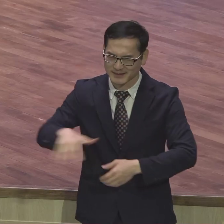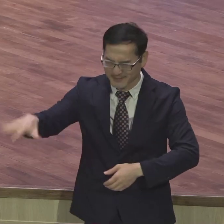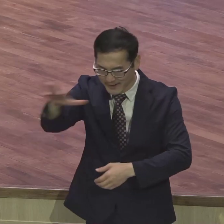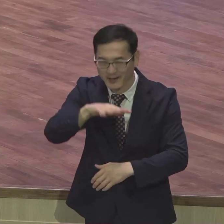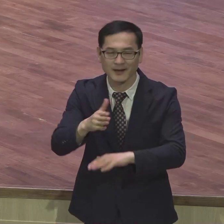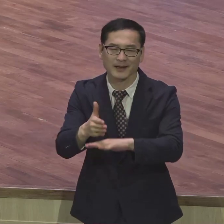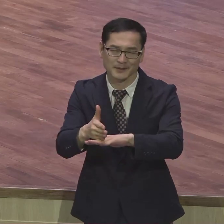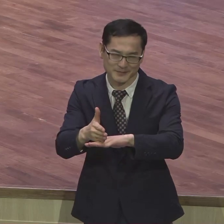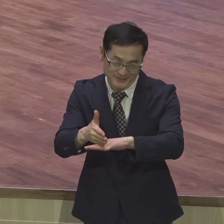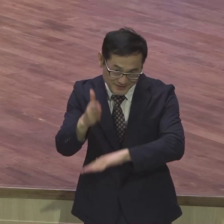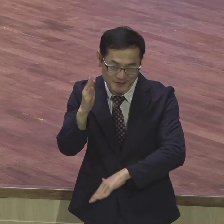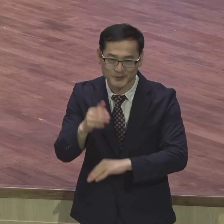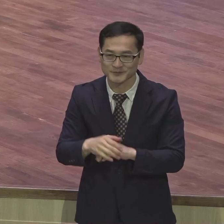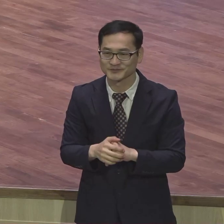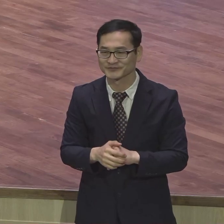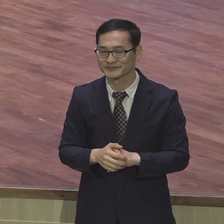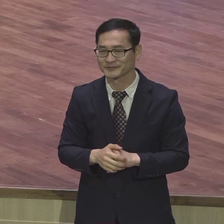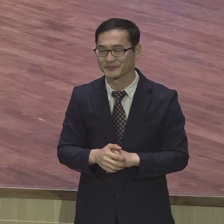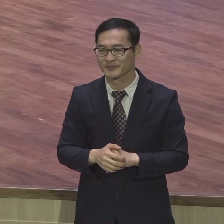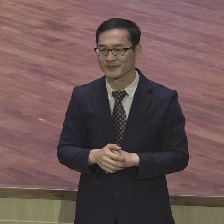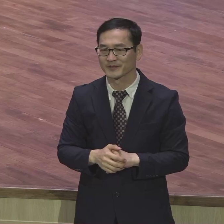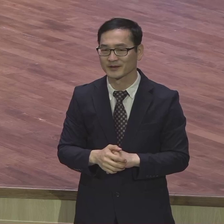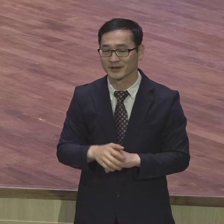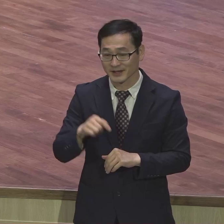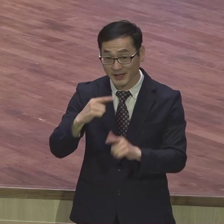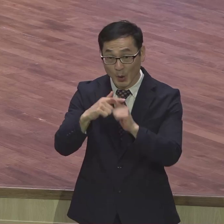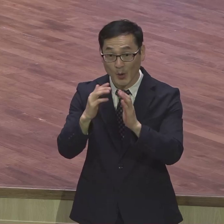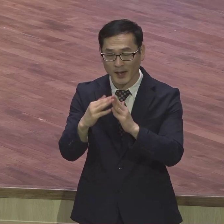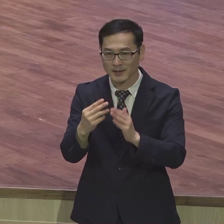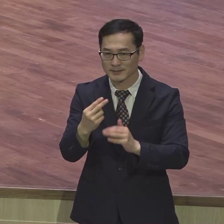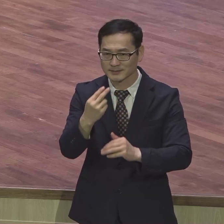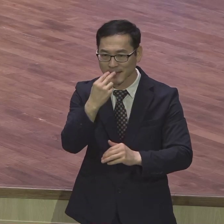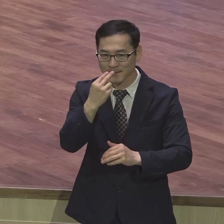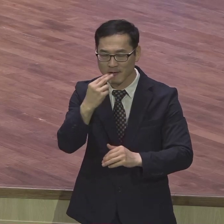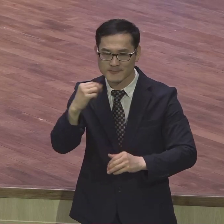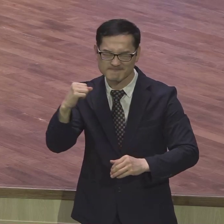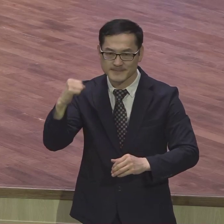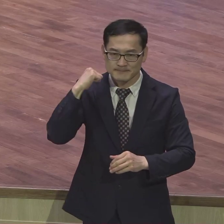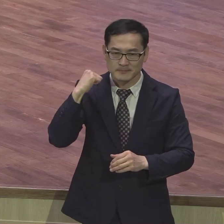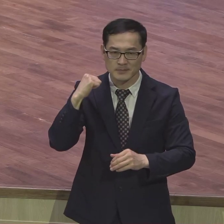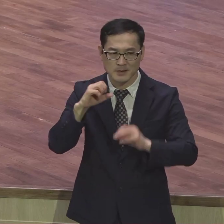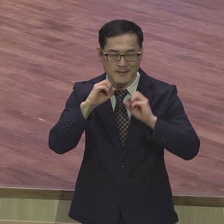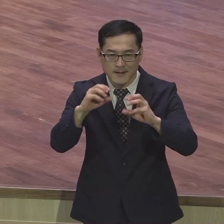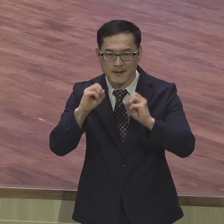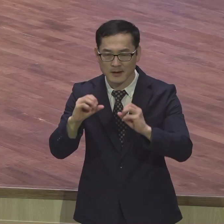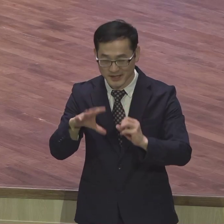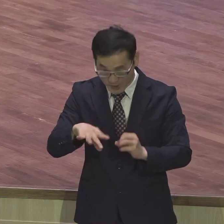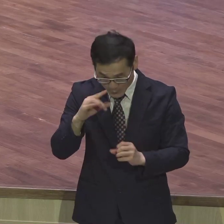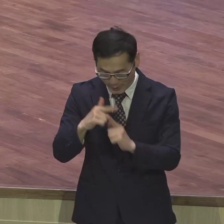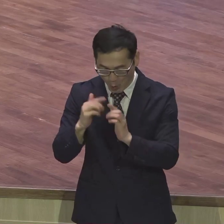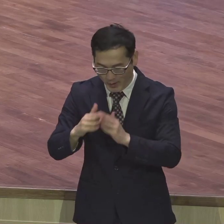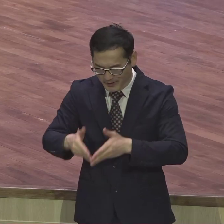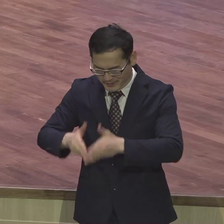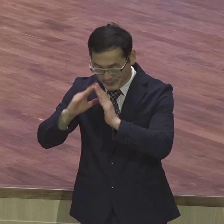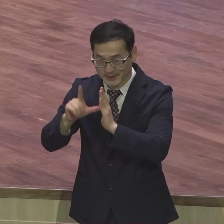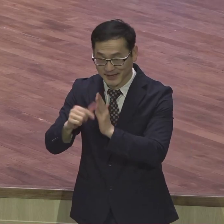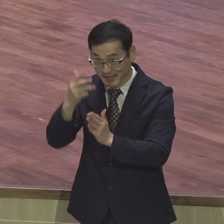영원교회가 생명력 넘치는 교회로 정말 순수하게 개척할 때 그 영적 분위기 그대로